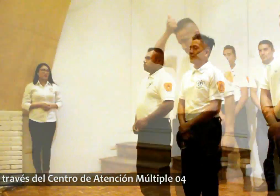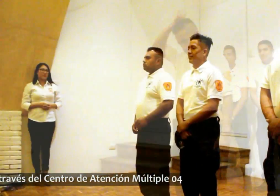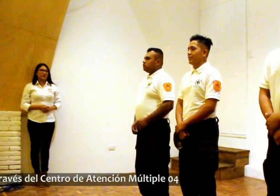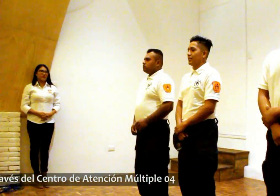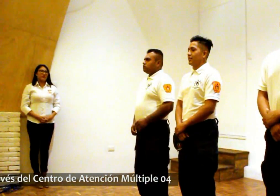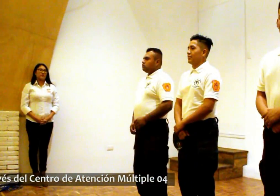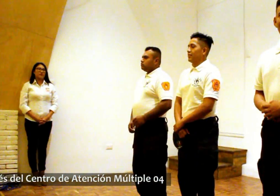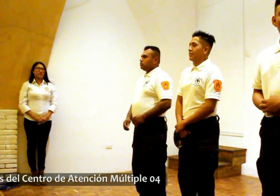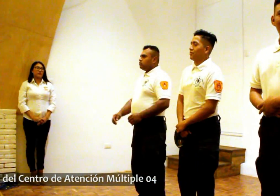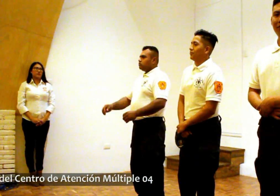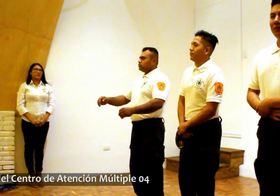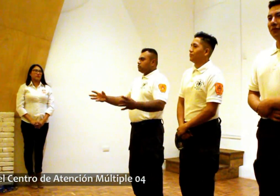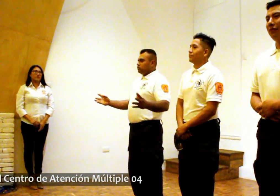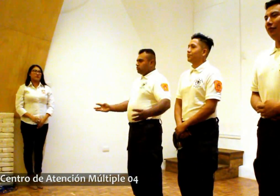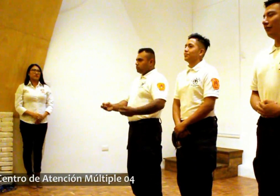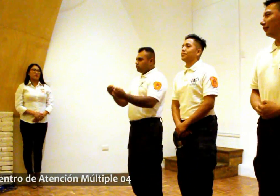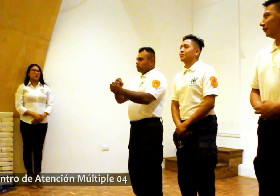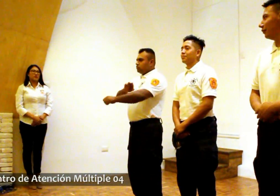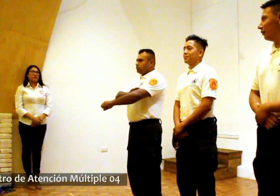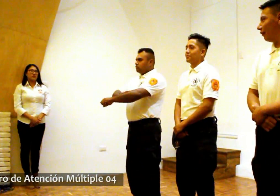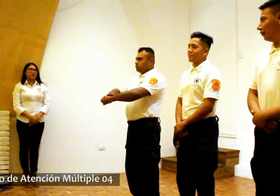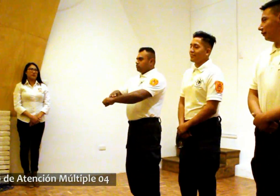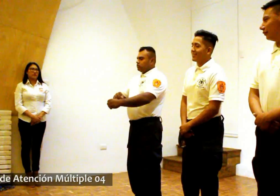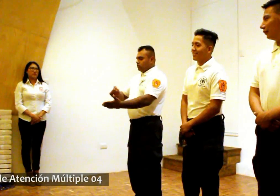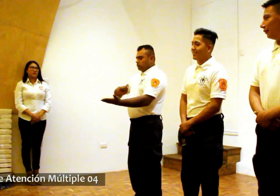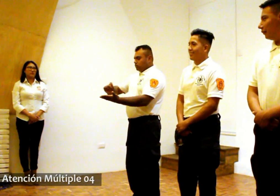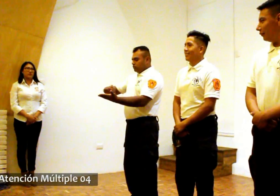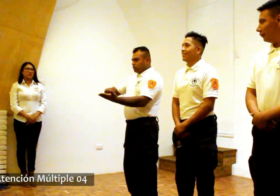Reúndete con tu familia y elabore un plan familiar.